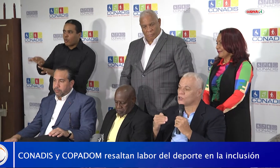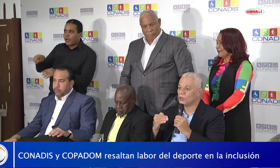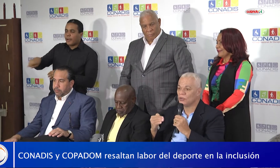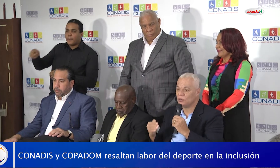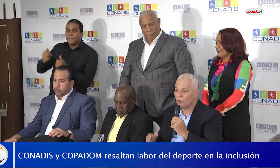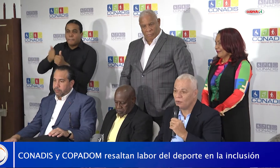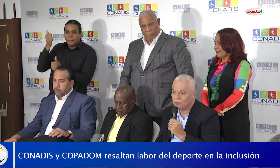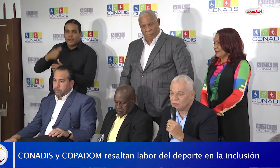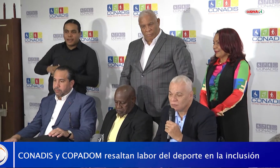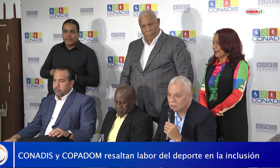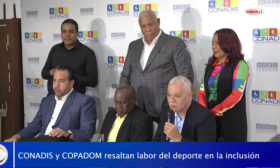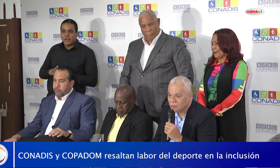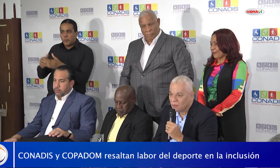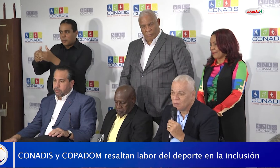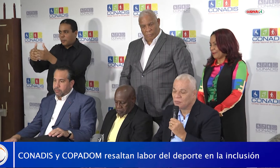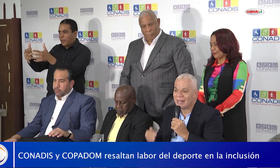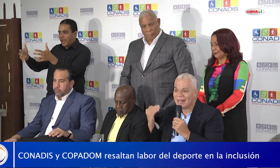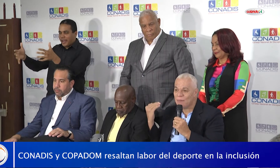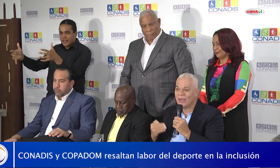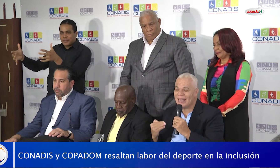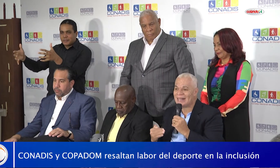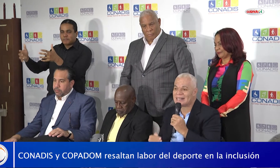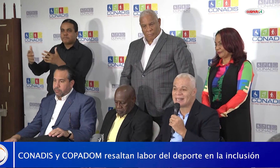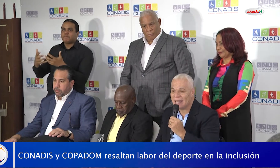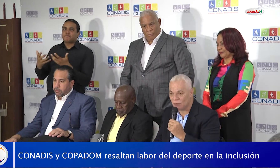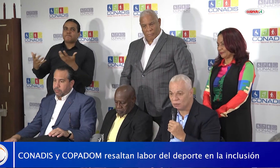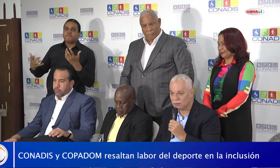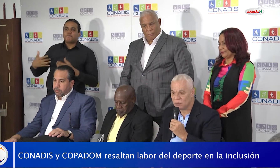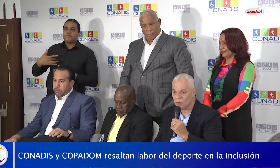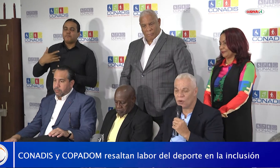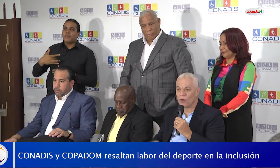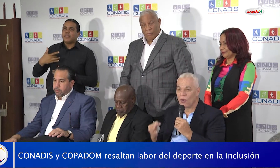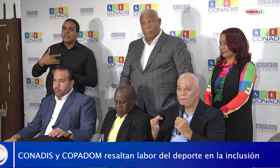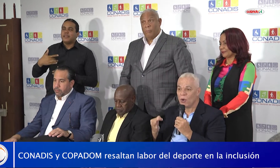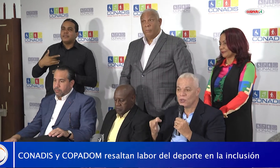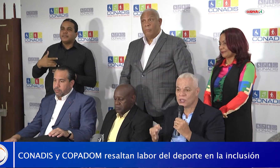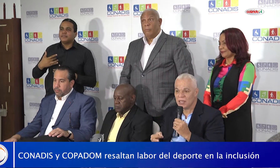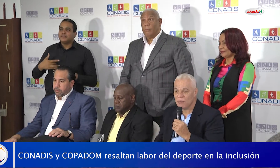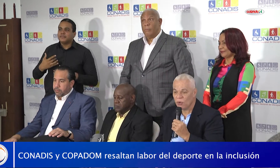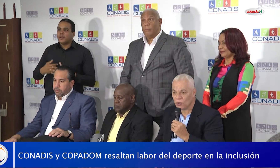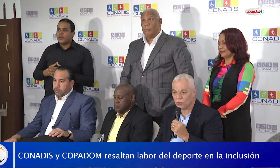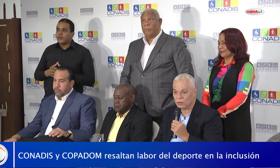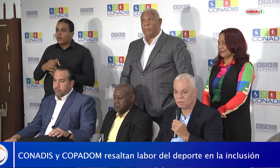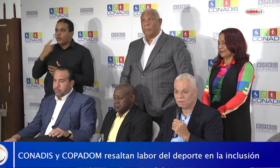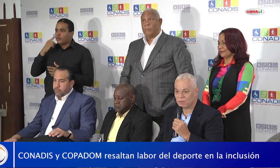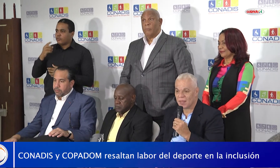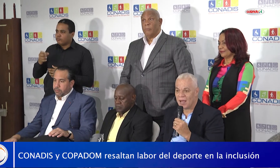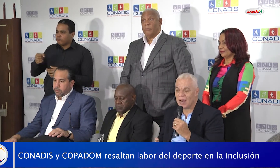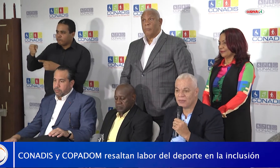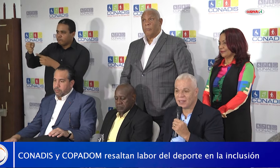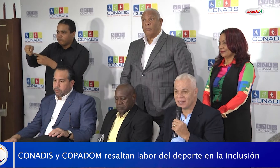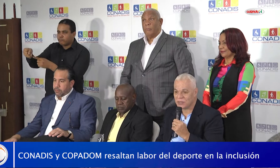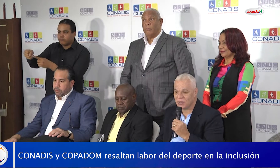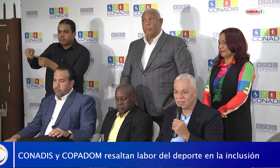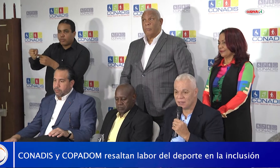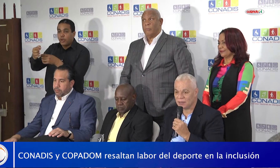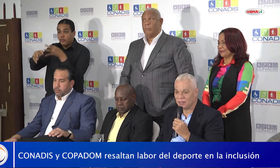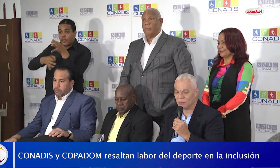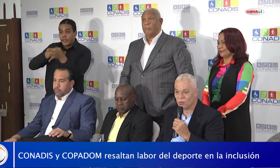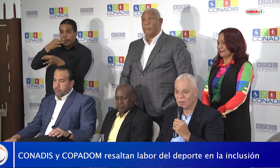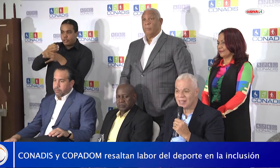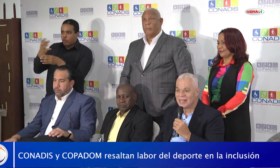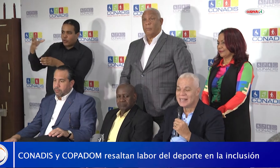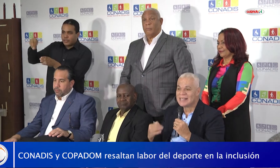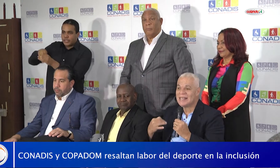Nosotros no tenemos en el seno con voz y voto a la Federación de